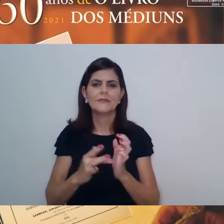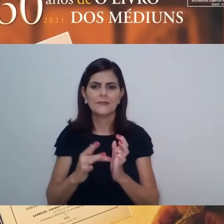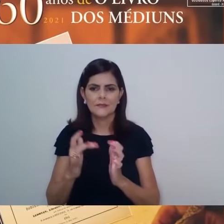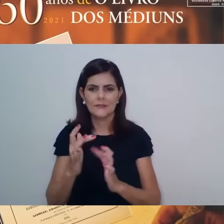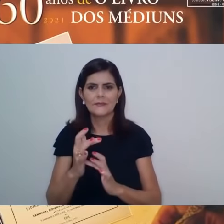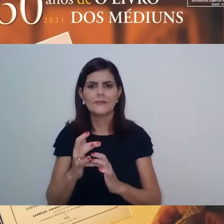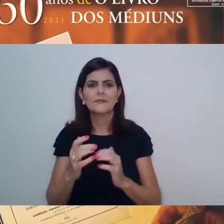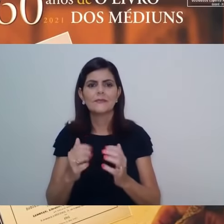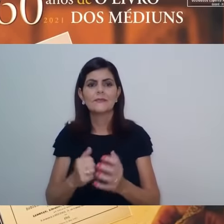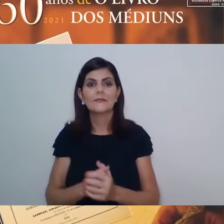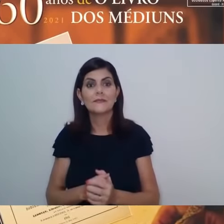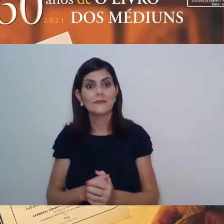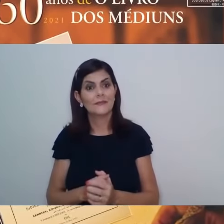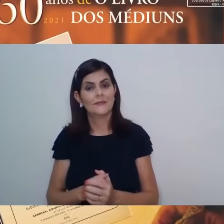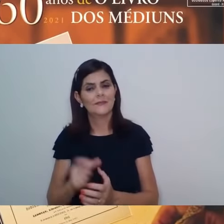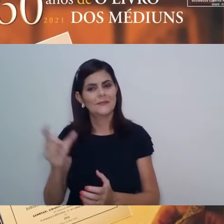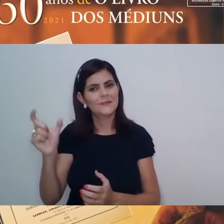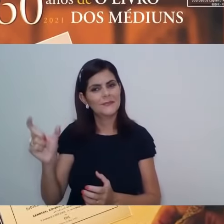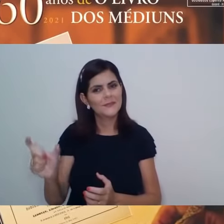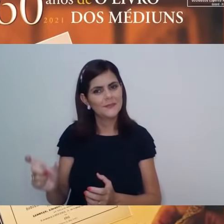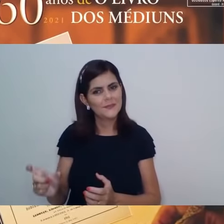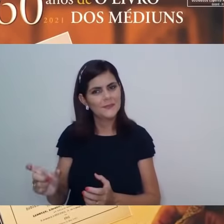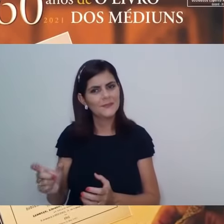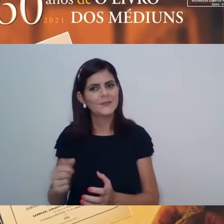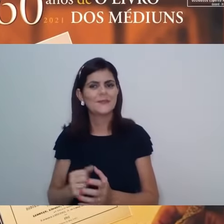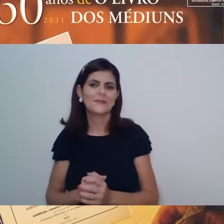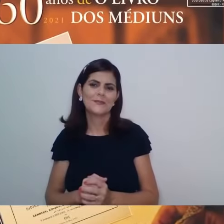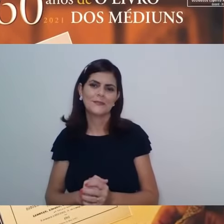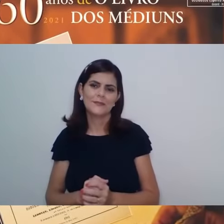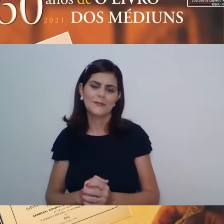naquele encontro que narramos.